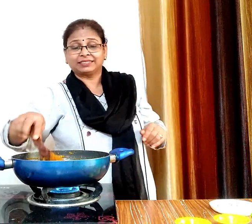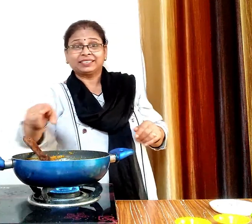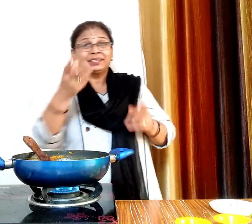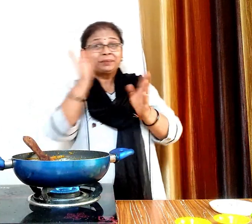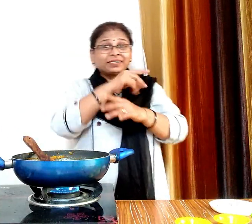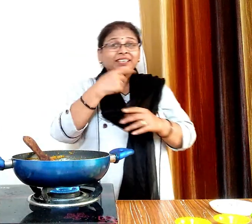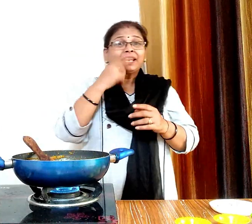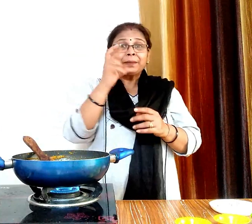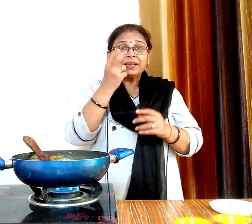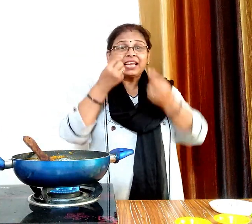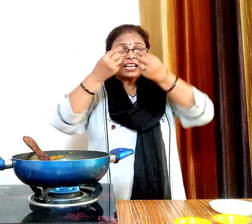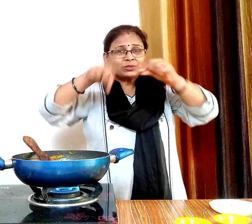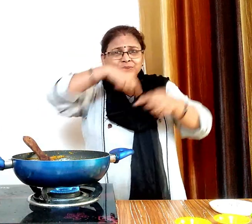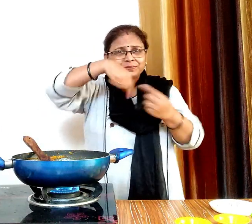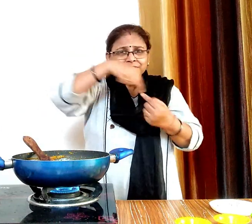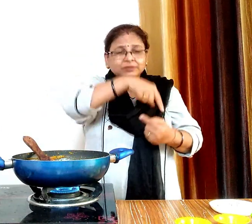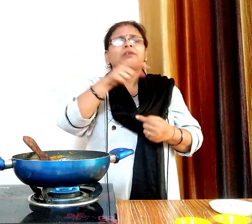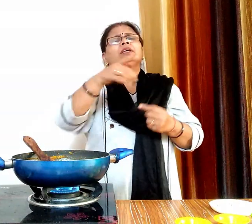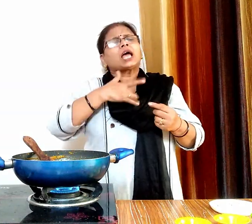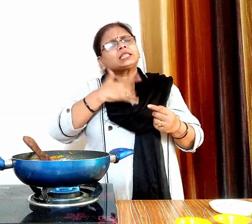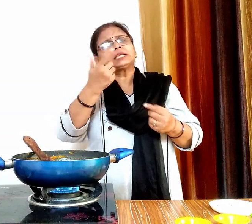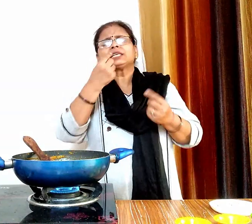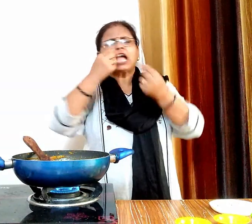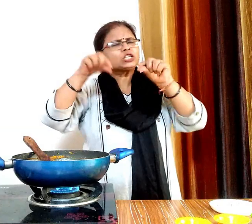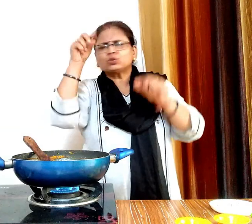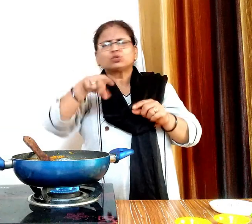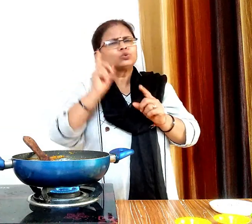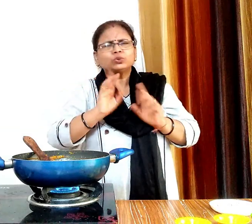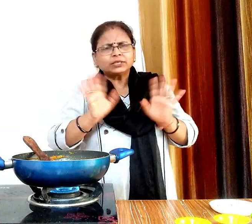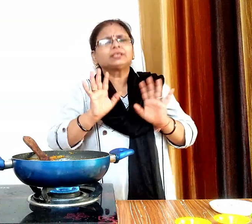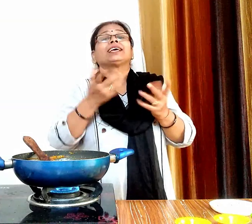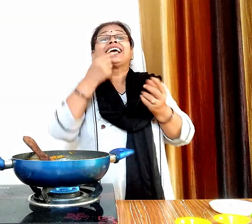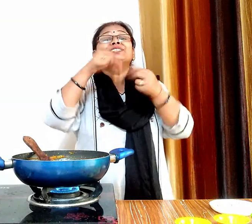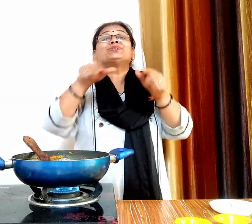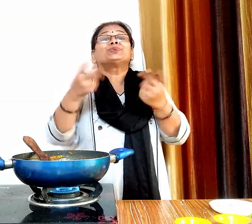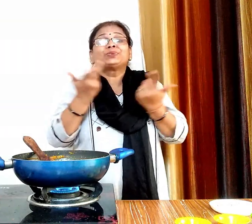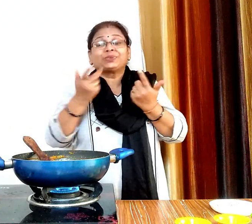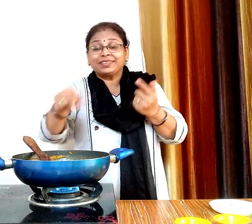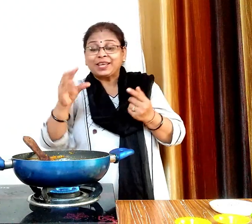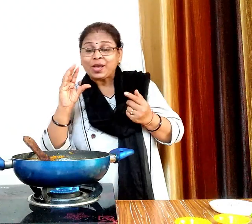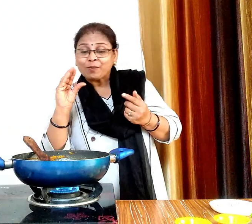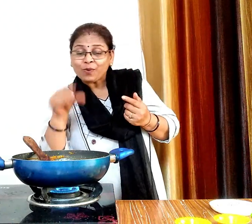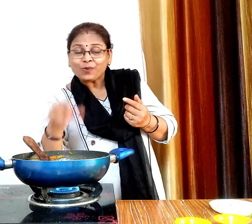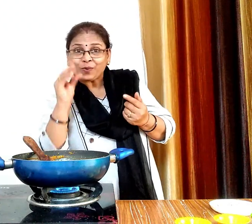हमने टमेटो प्यूरी बनाई थी उसमें काजू ऑप्शनल है हमने काजू इसलिए डालेते जिससे ग्रेवी थोड़ी काड़ी बने